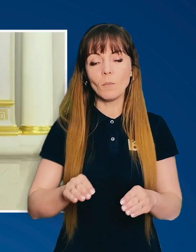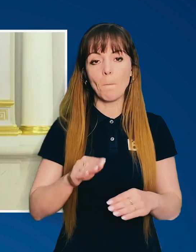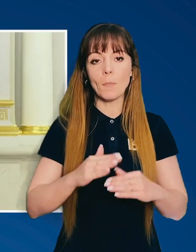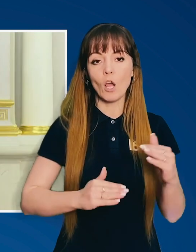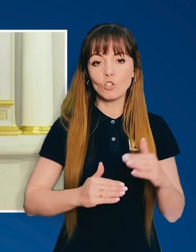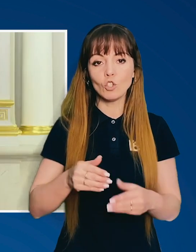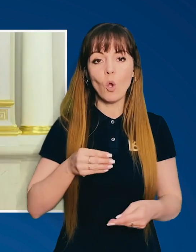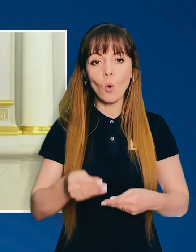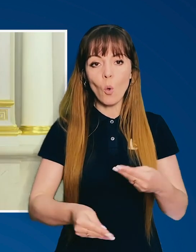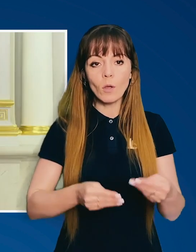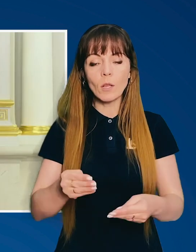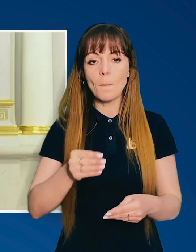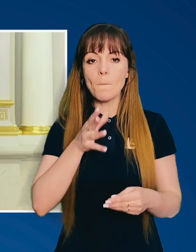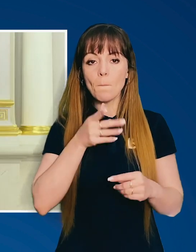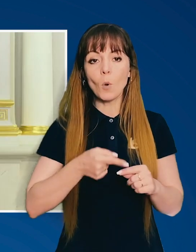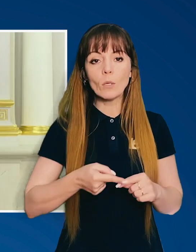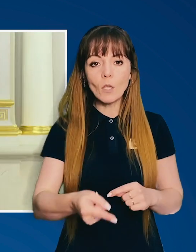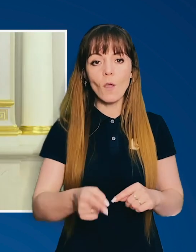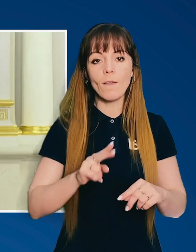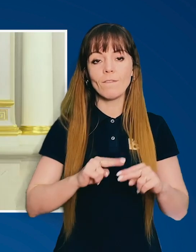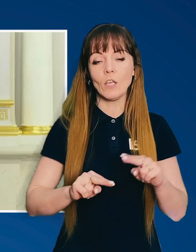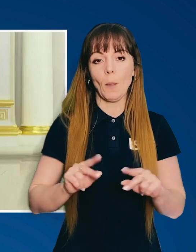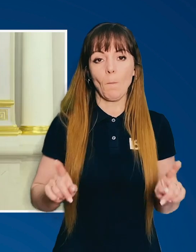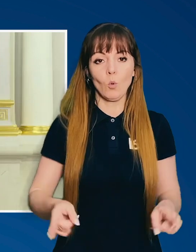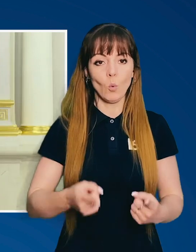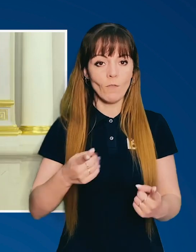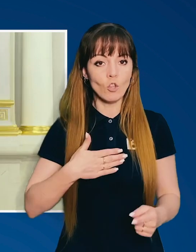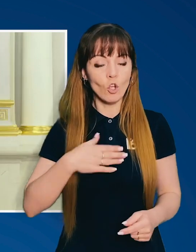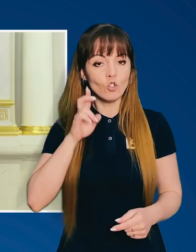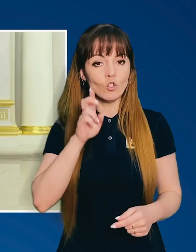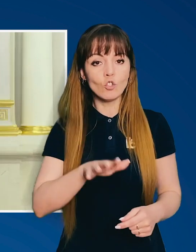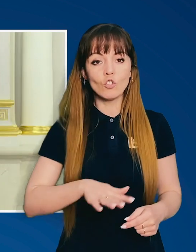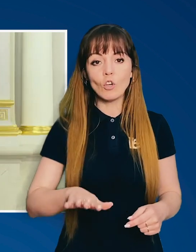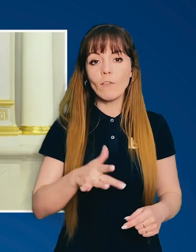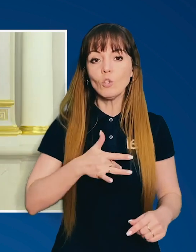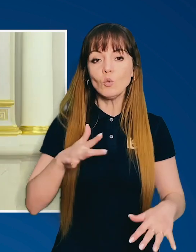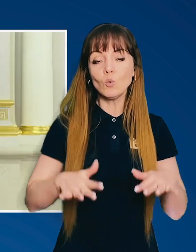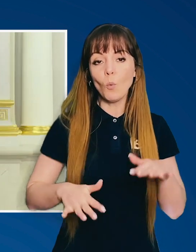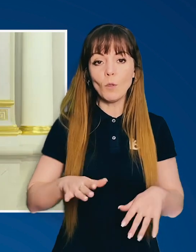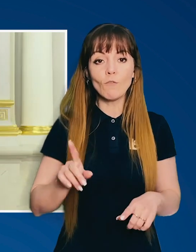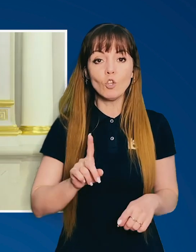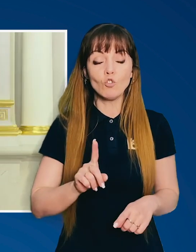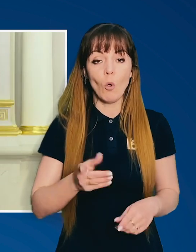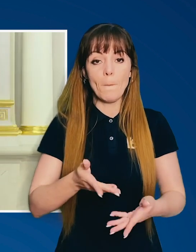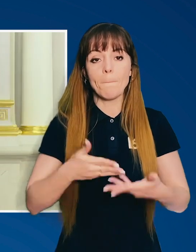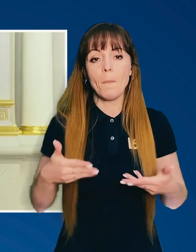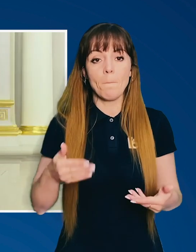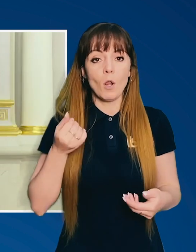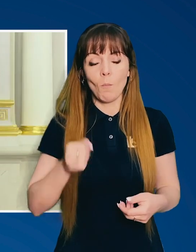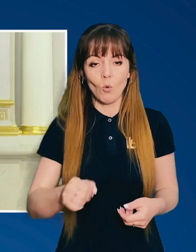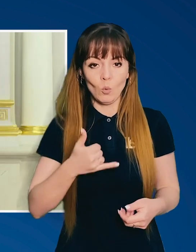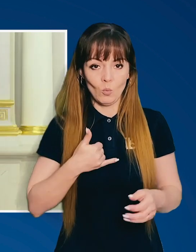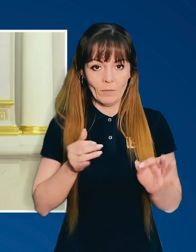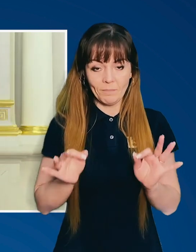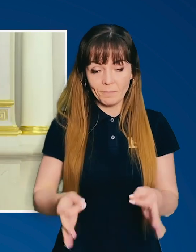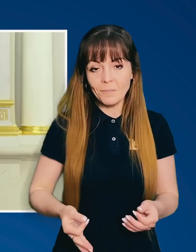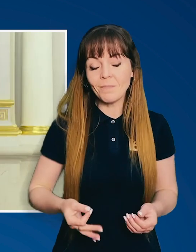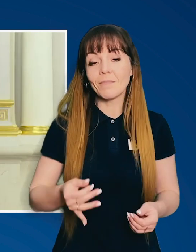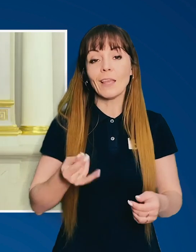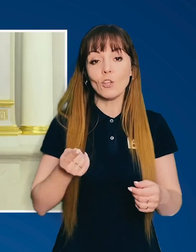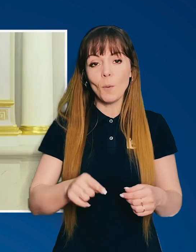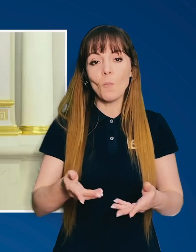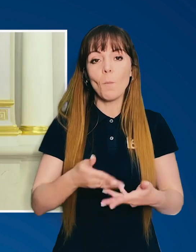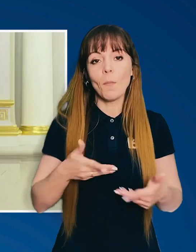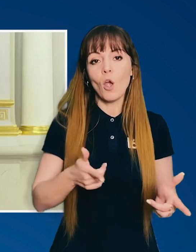наповнення практичними кроками процесу відбудови нашої держави. Сумнівів, що ми переможемо, у нас немає,